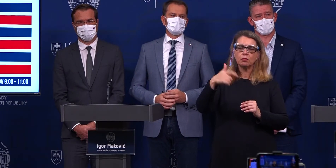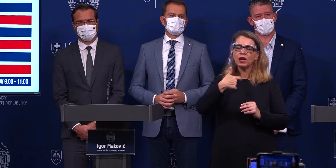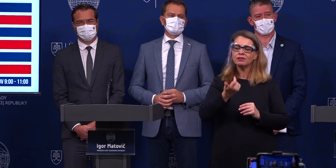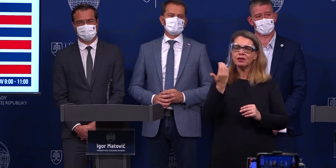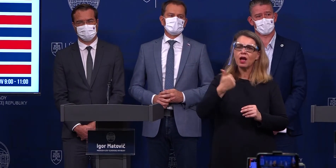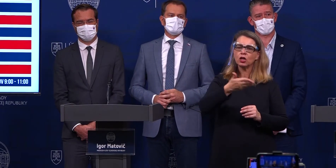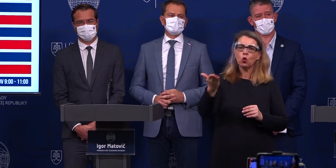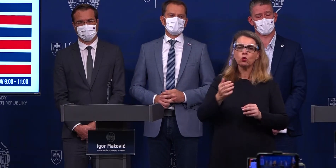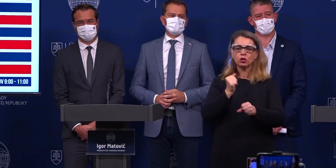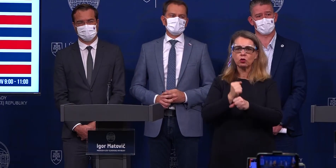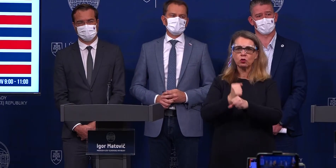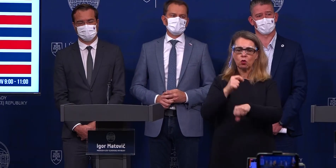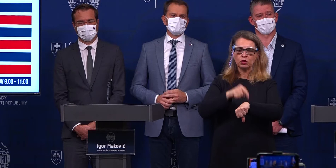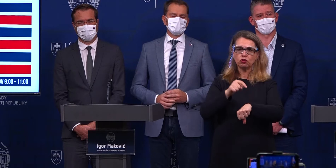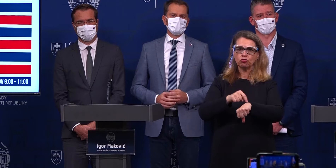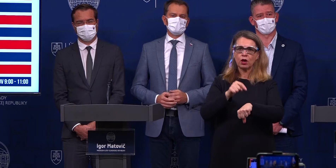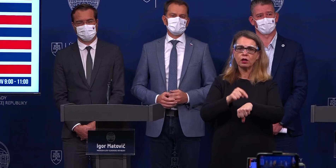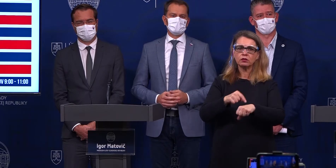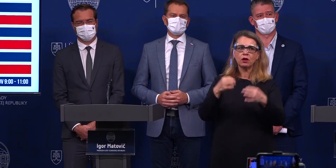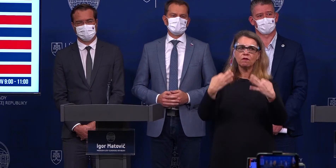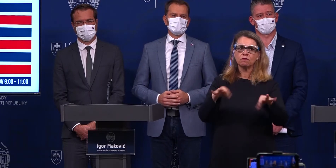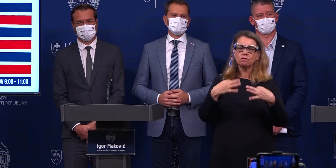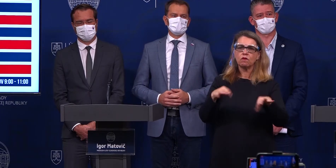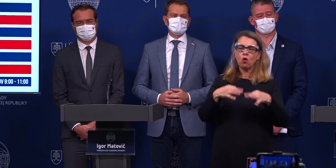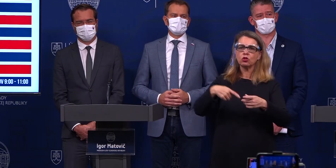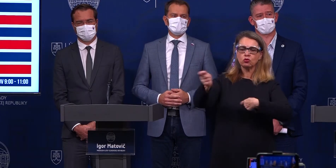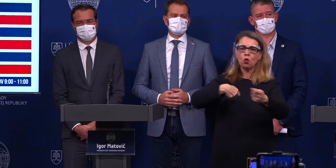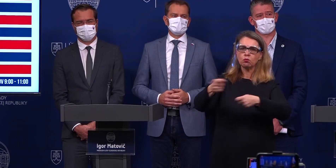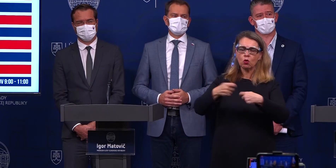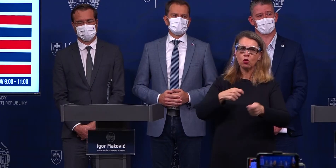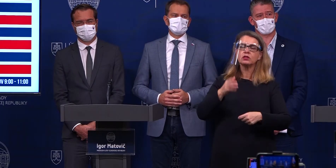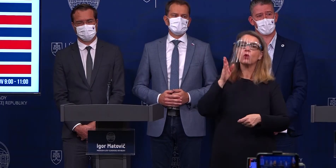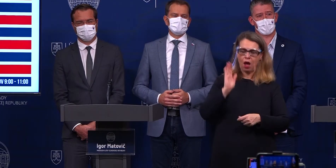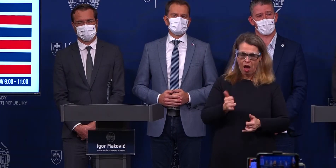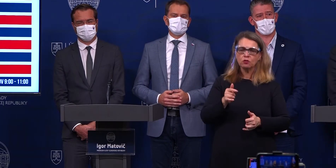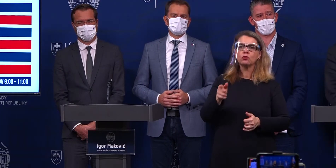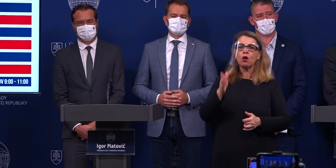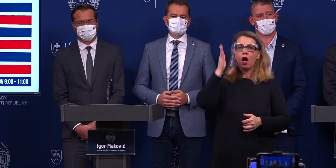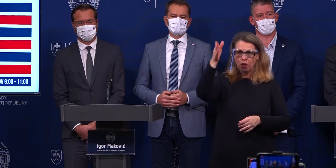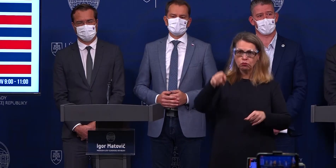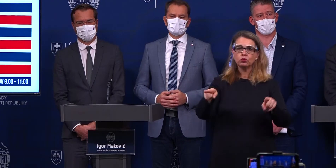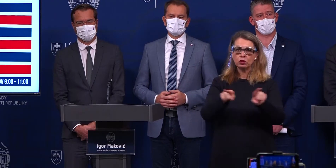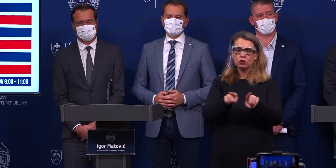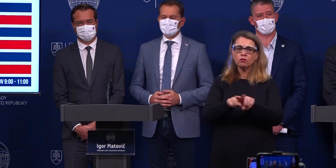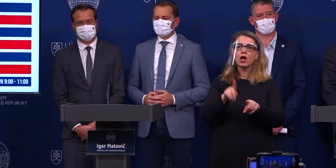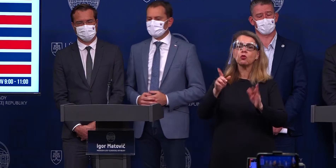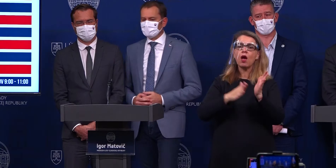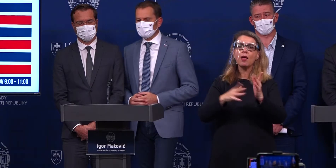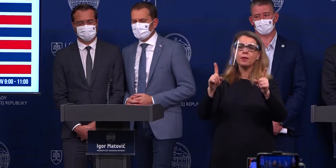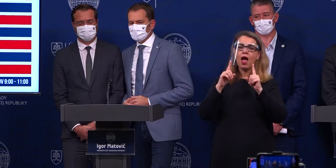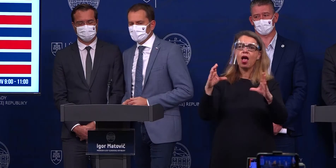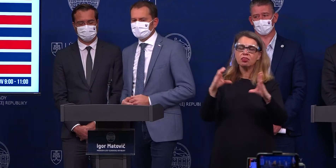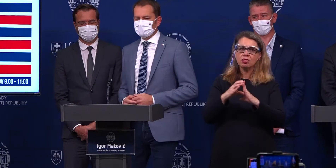vytvárať nejaký čas, kedy môžu bezpečnejšie prísť do obchodu, ale bude sa takéto niečo riešiť aj v rámci verejnej dopravy alebo